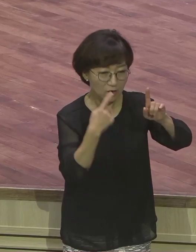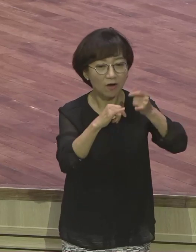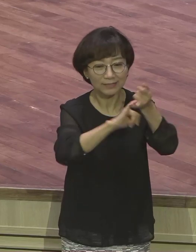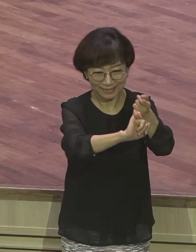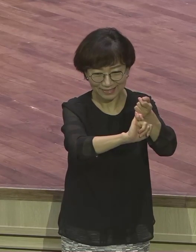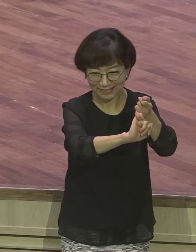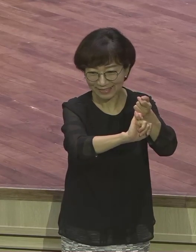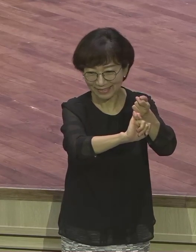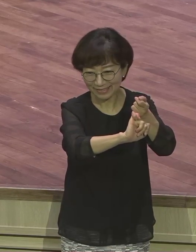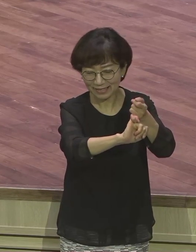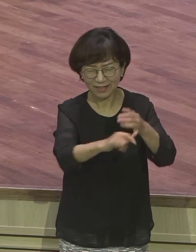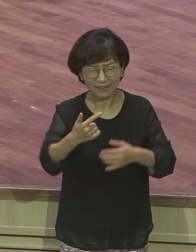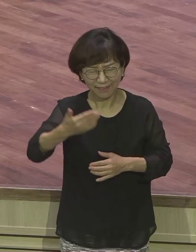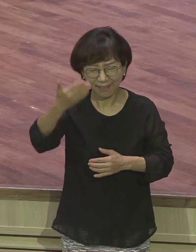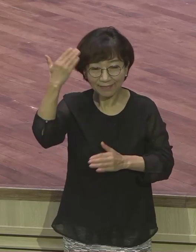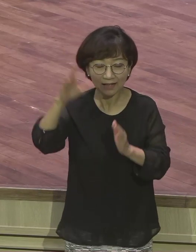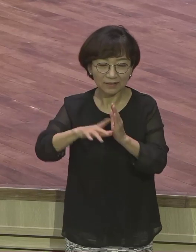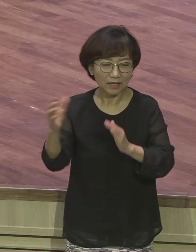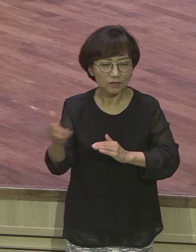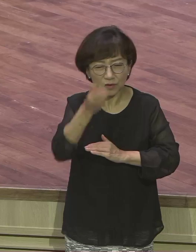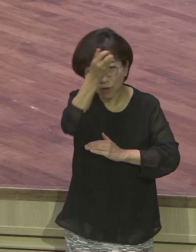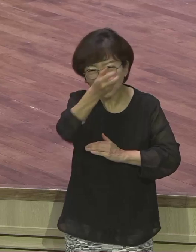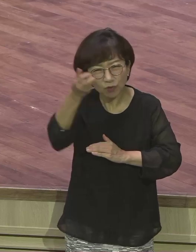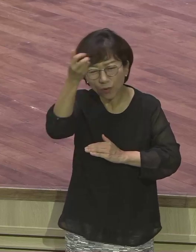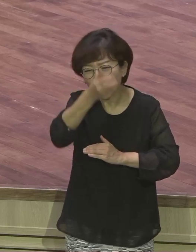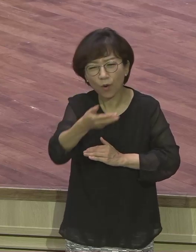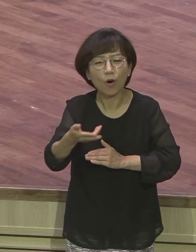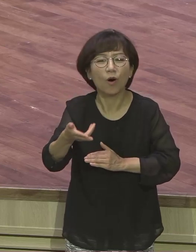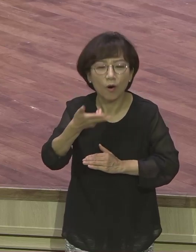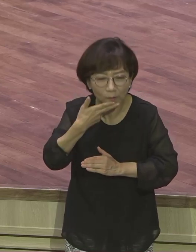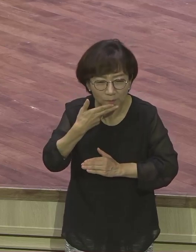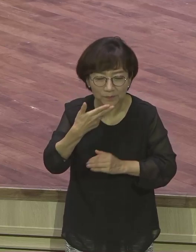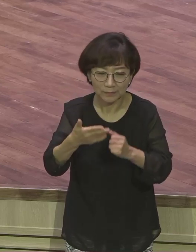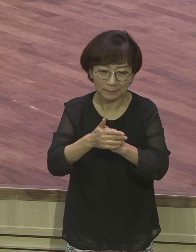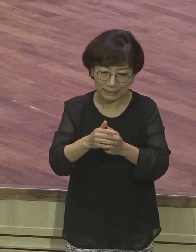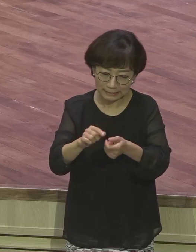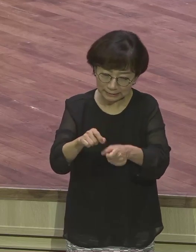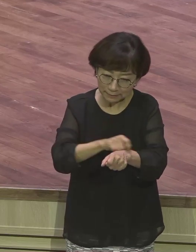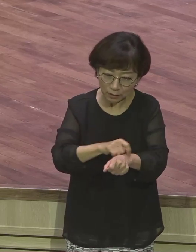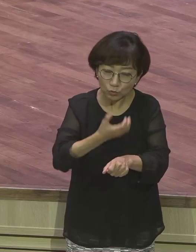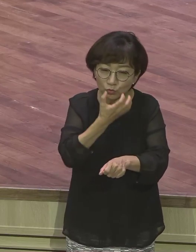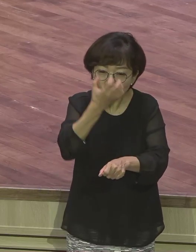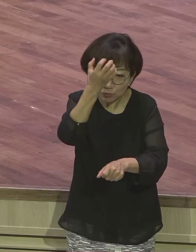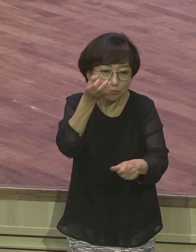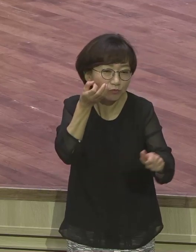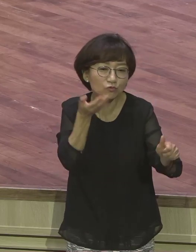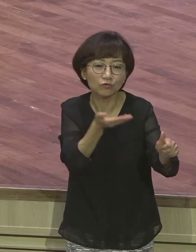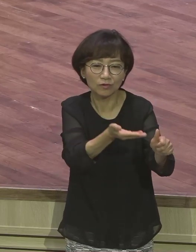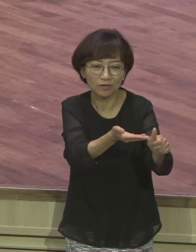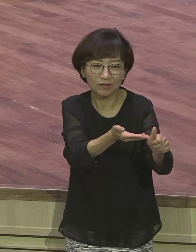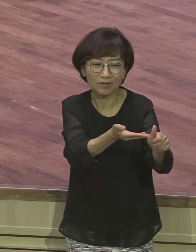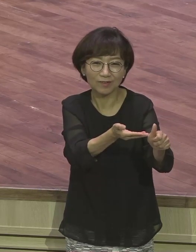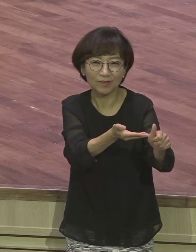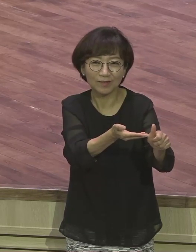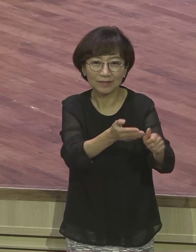그때는 성경이 없었어요. 그래서 꿈을 통해서 말씀한 특별한 사람이었어요. 단순한 그런 몽상가가